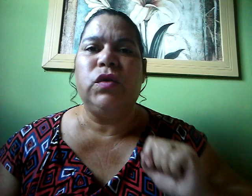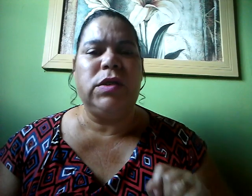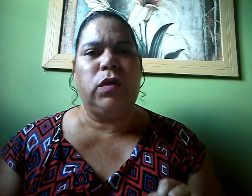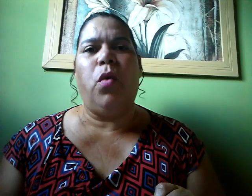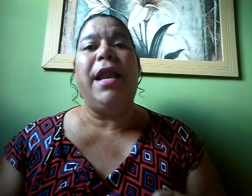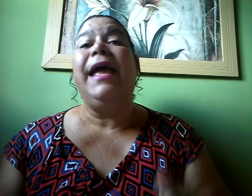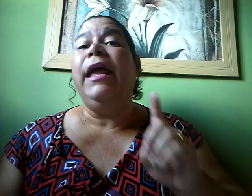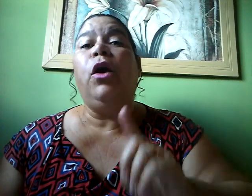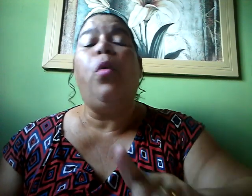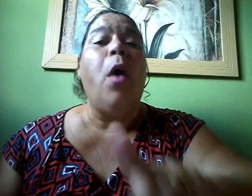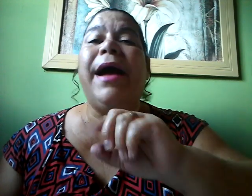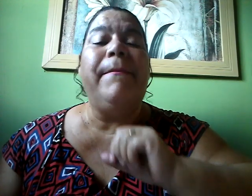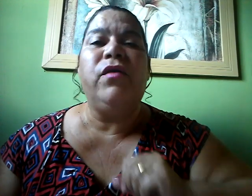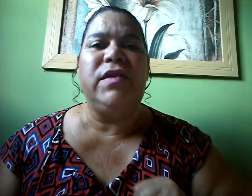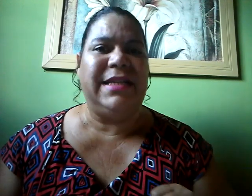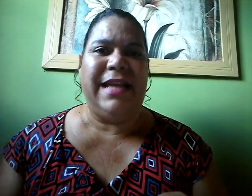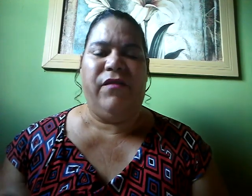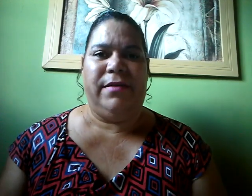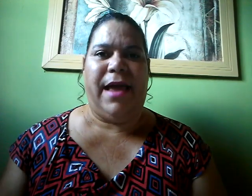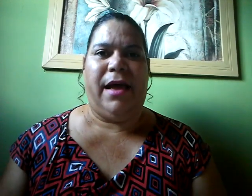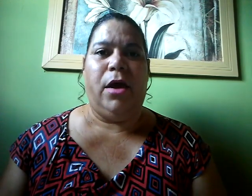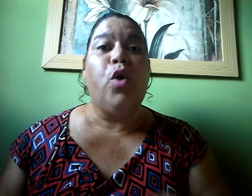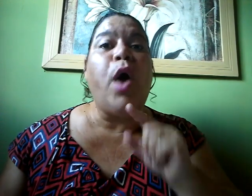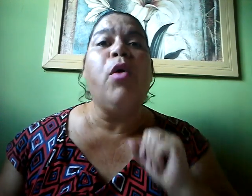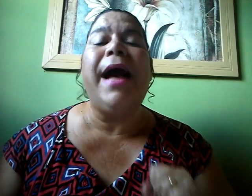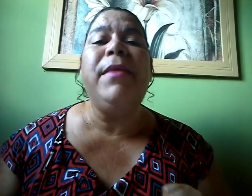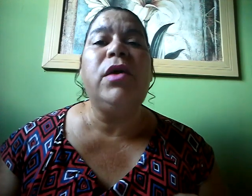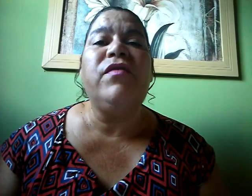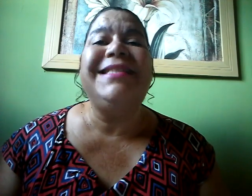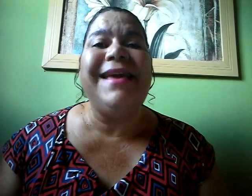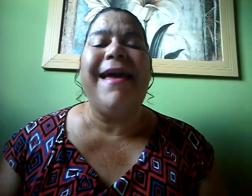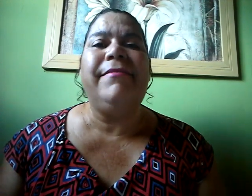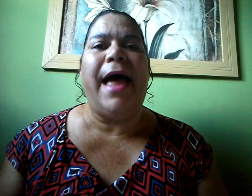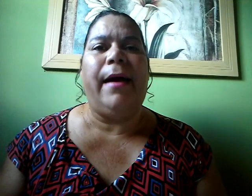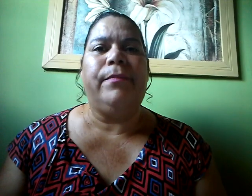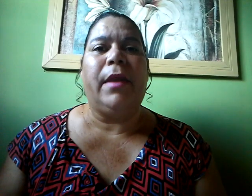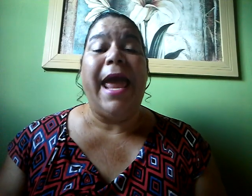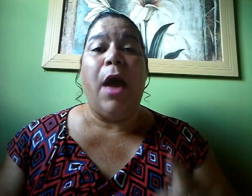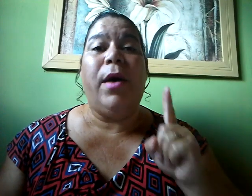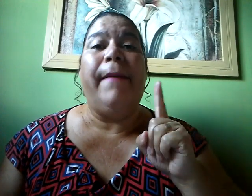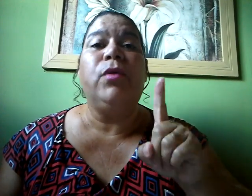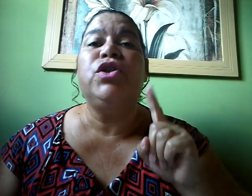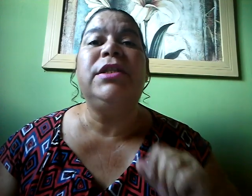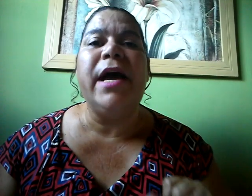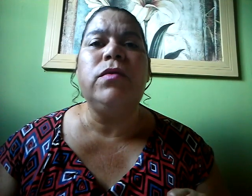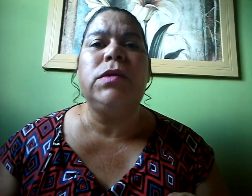sua escolha Em qual caminho você deve andar Qual caminho que você quer andar É o caminho de Deus